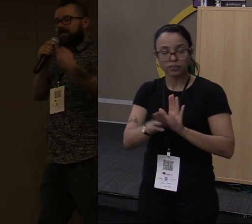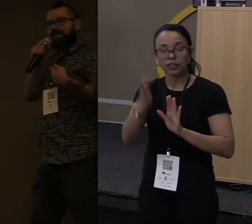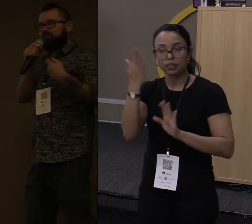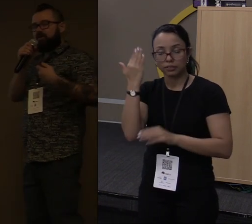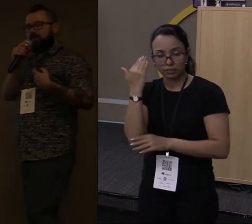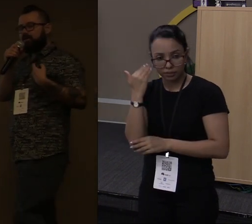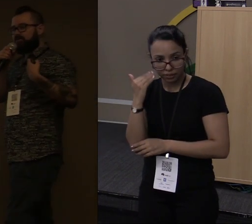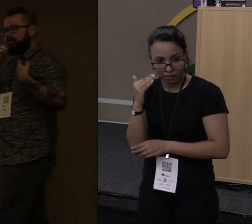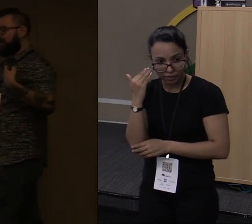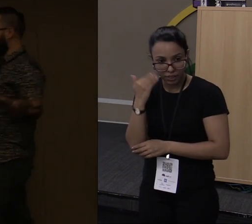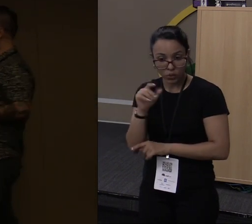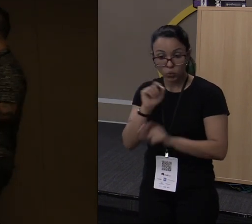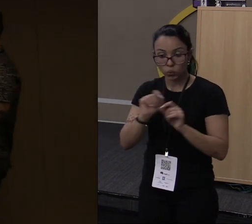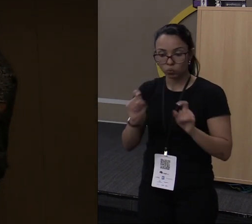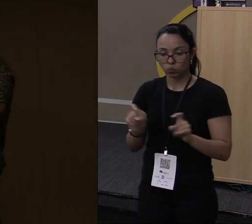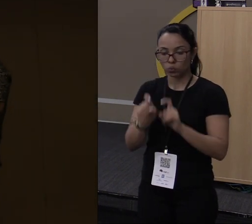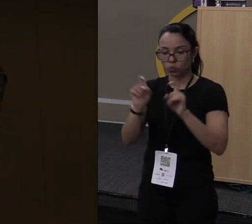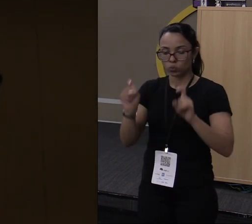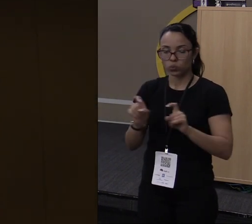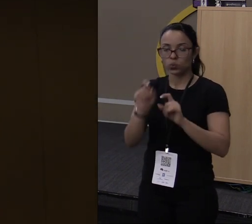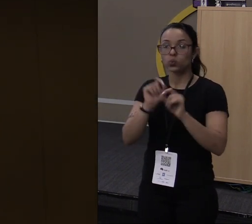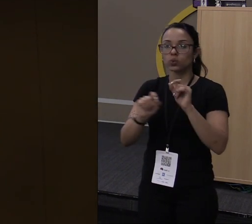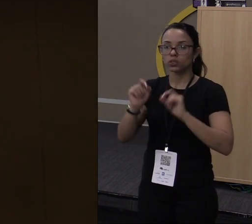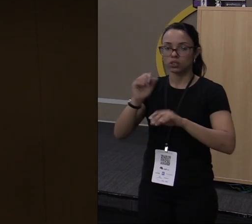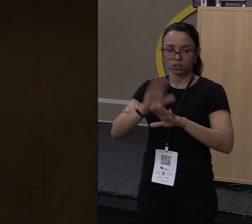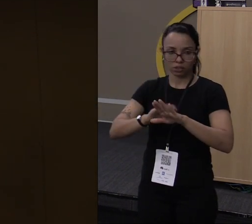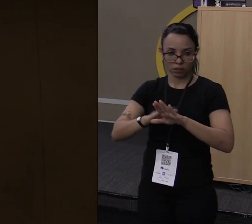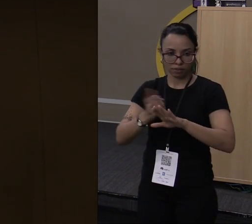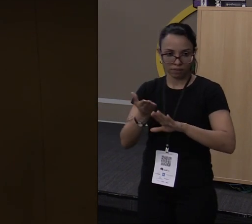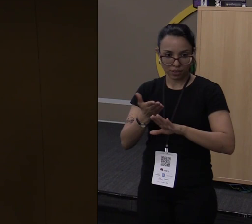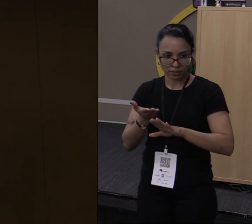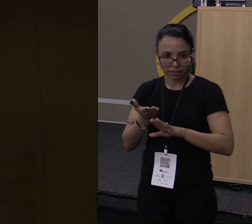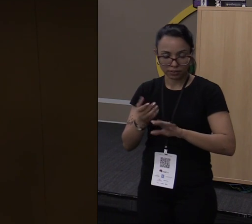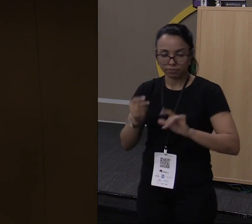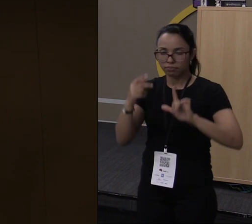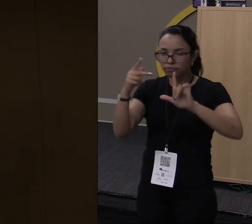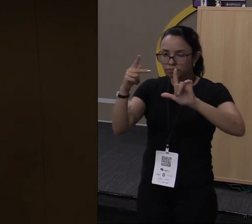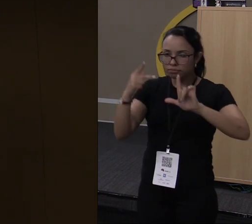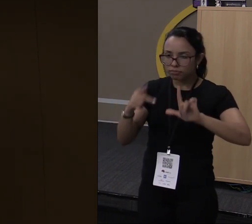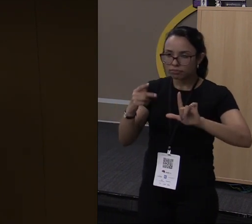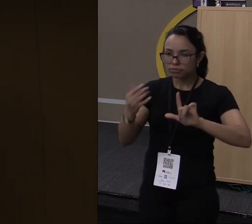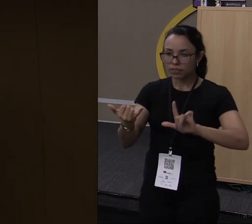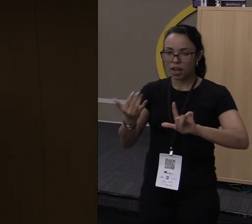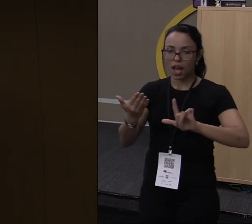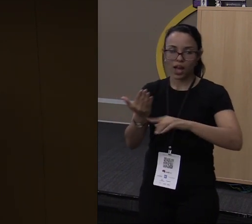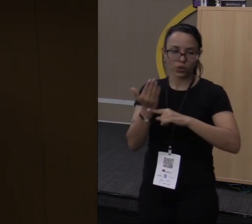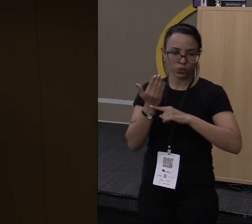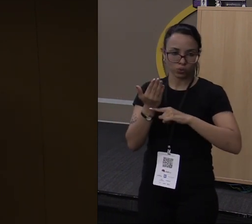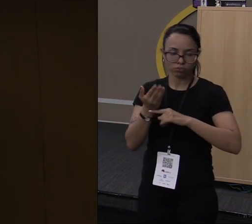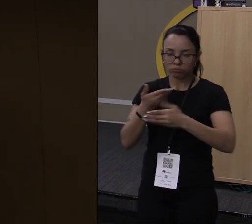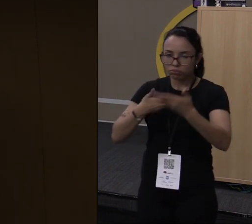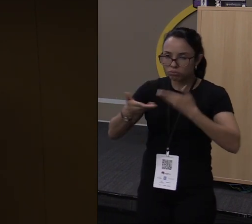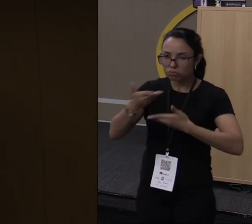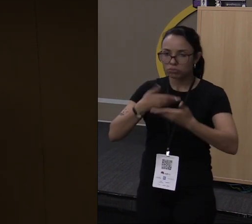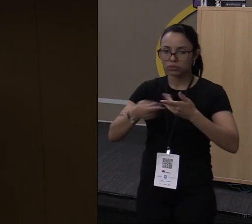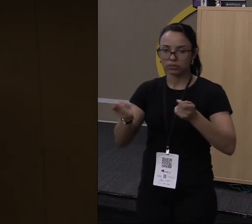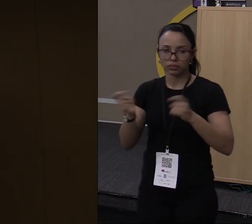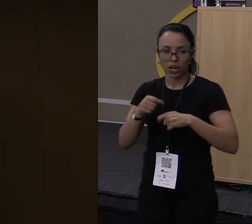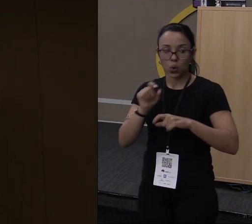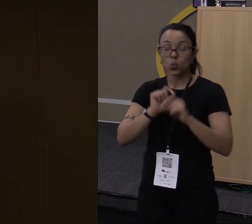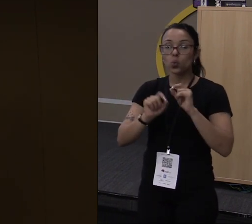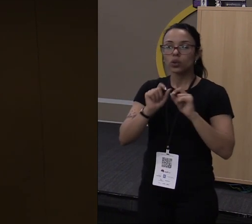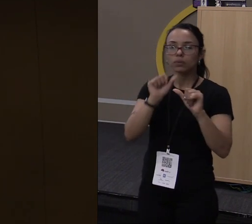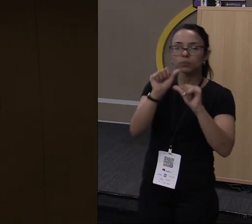e você, naturalmente, vai acabar escolhendo bem quais são as chamadas de função que você faz, e quem altera dado, e quem não altera dado.